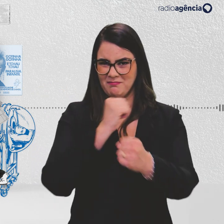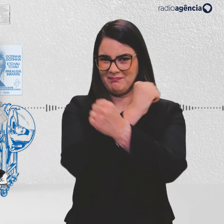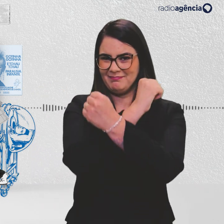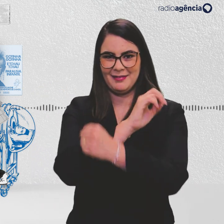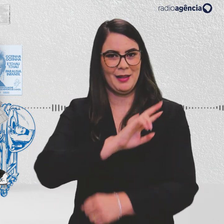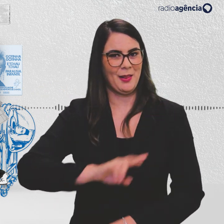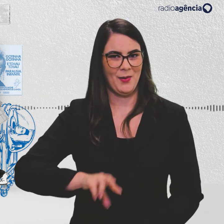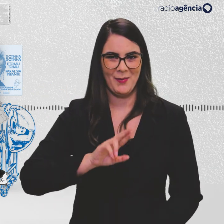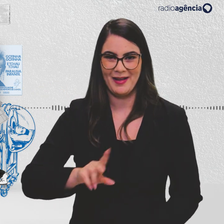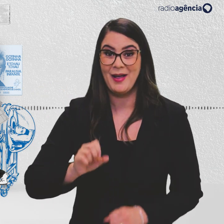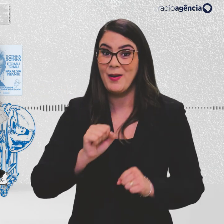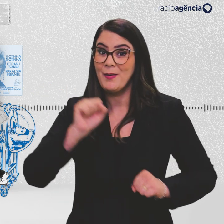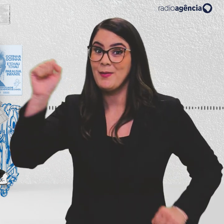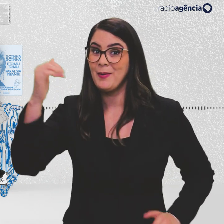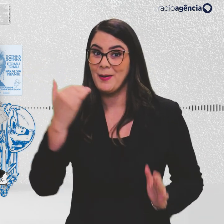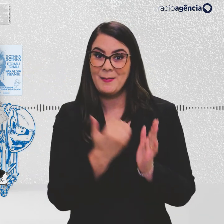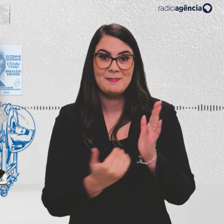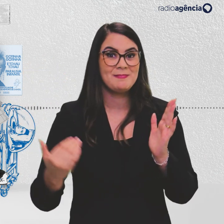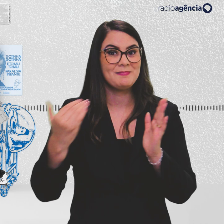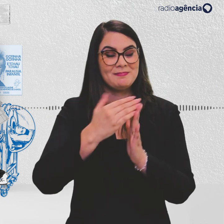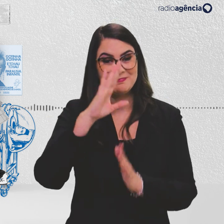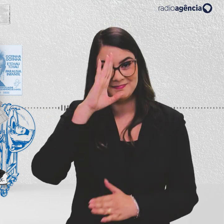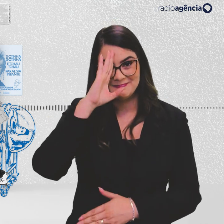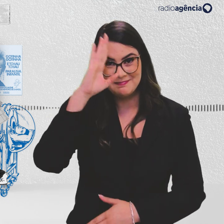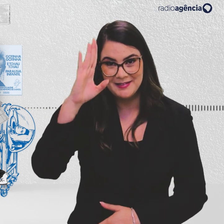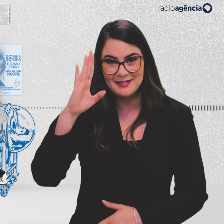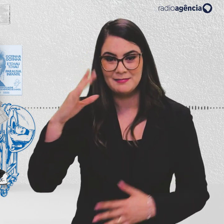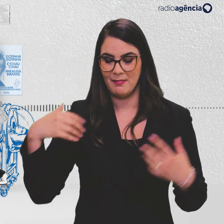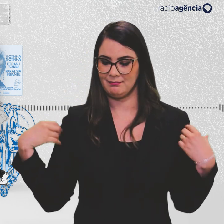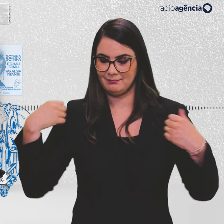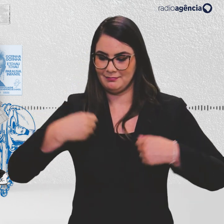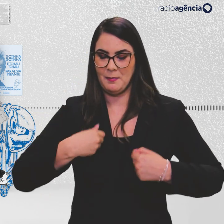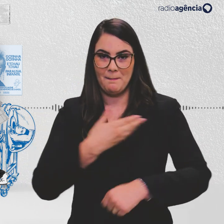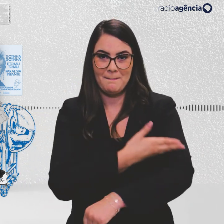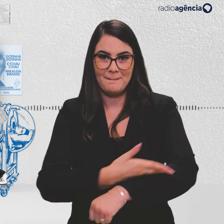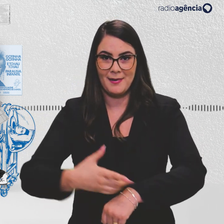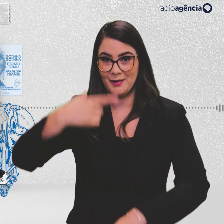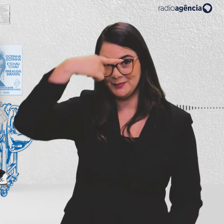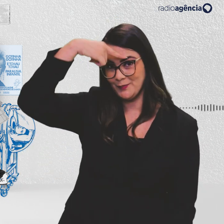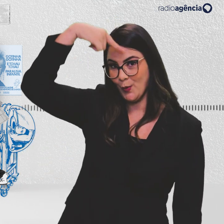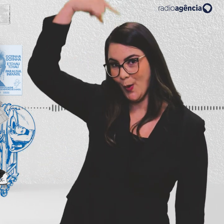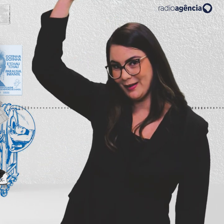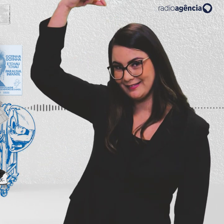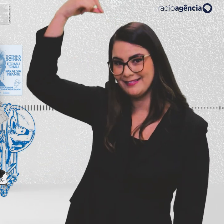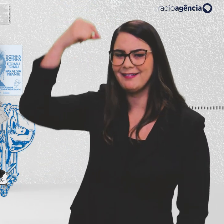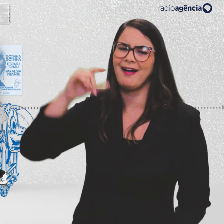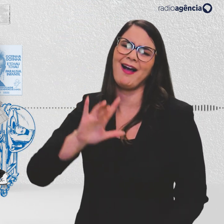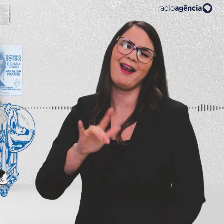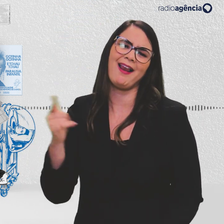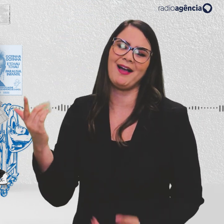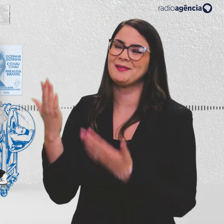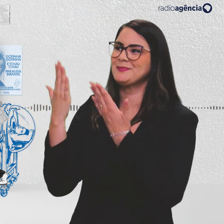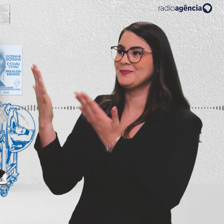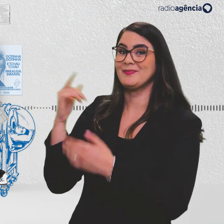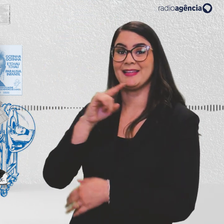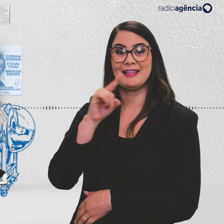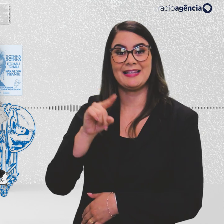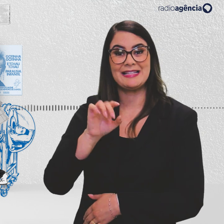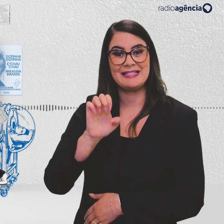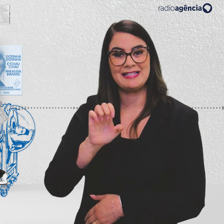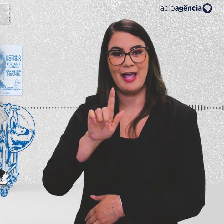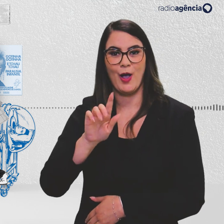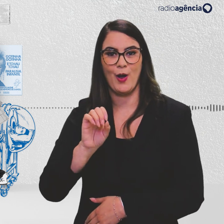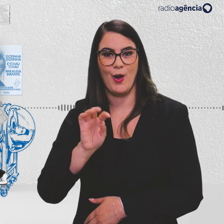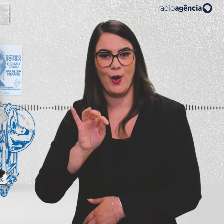nosso maior herói veste branco e tem a cabeça em formato de gota. É claro que nós estamos falando do Zé Gotinha,